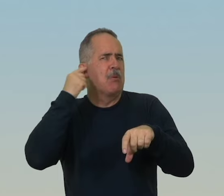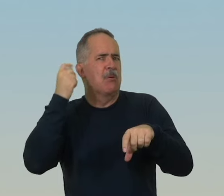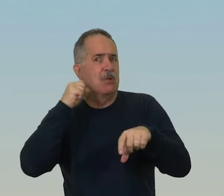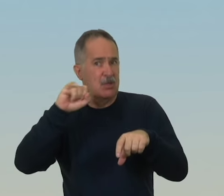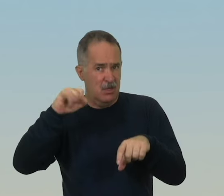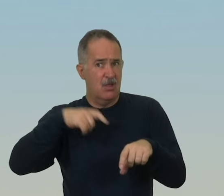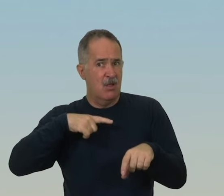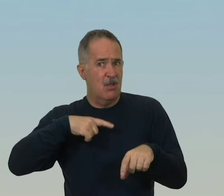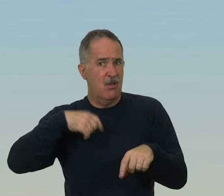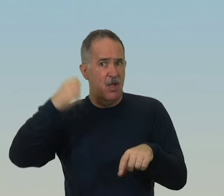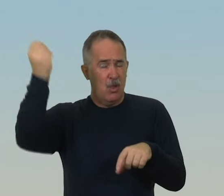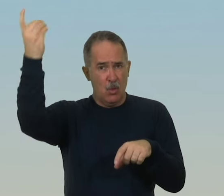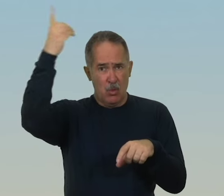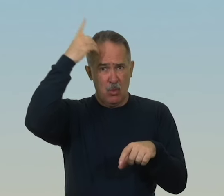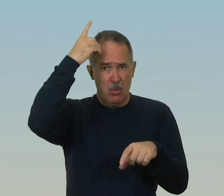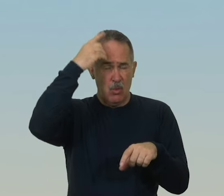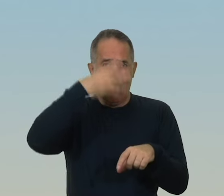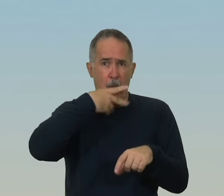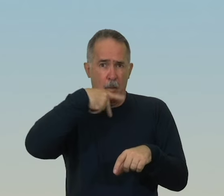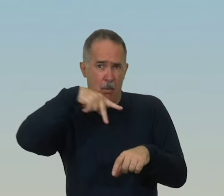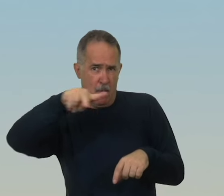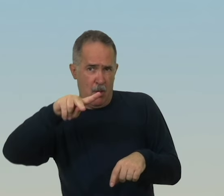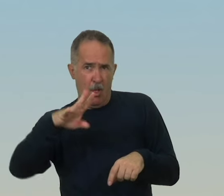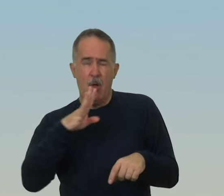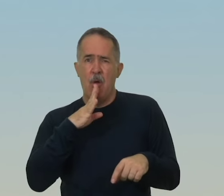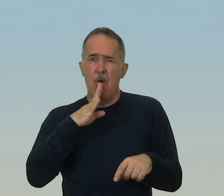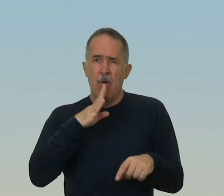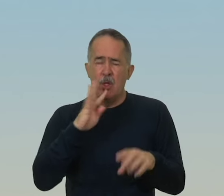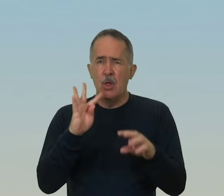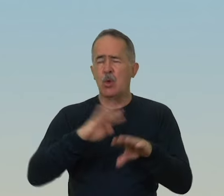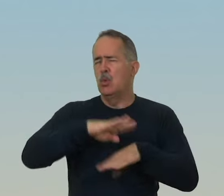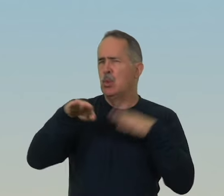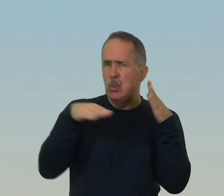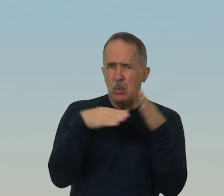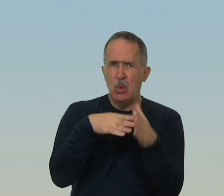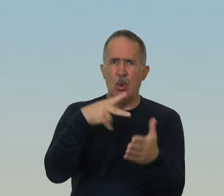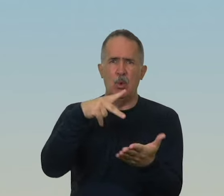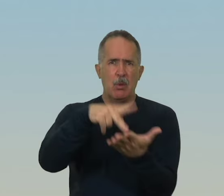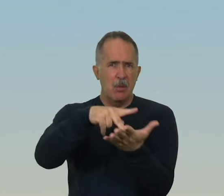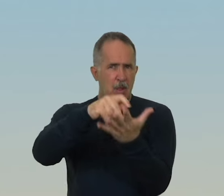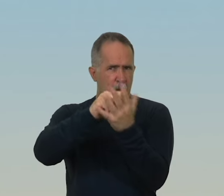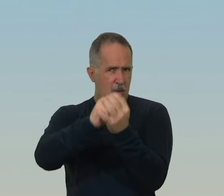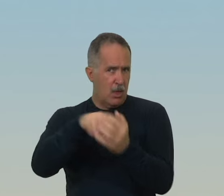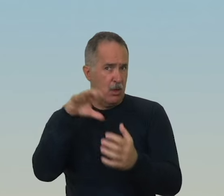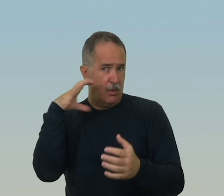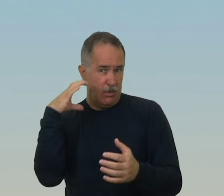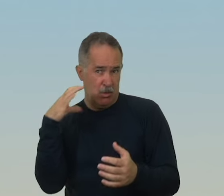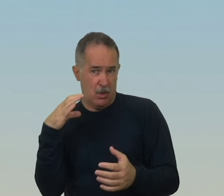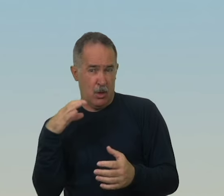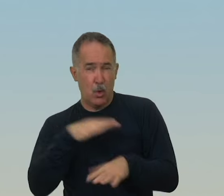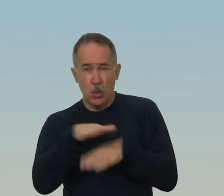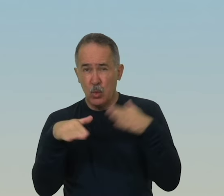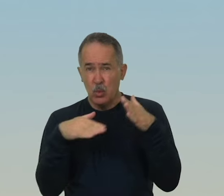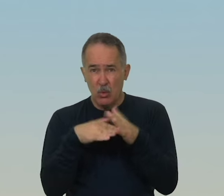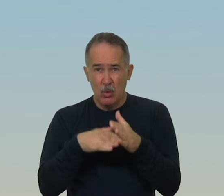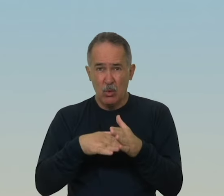se conhecesse todos os mistérios e toda a ciência, se tivesse toda a fé,